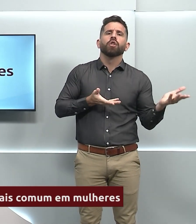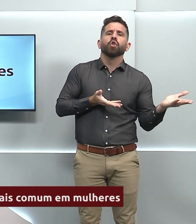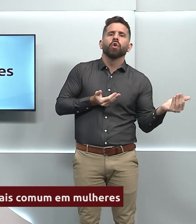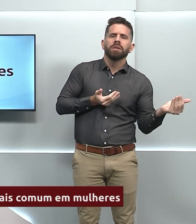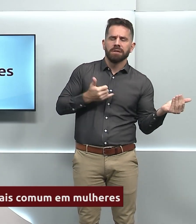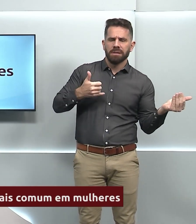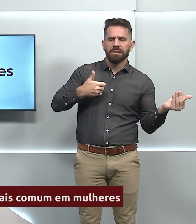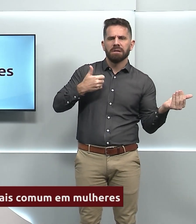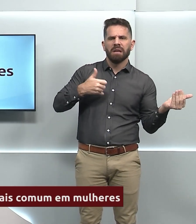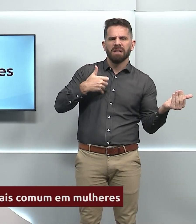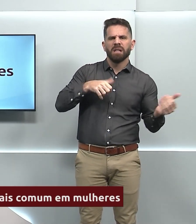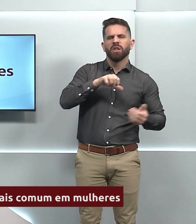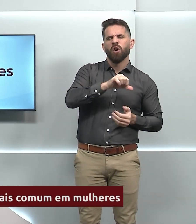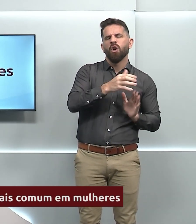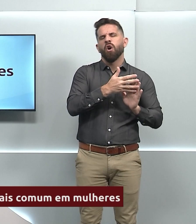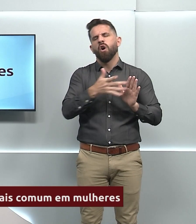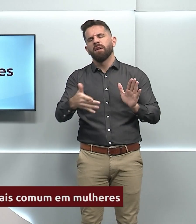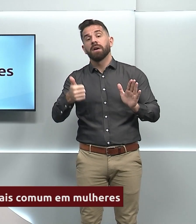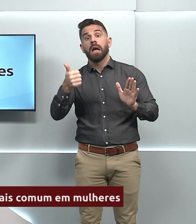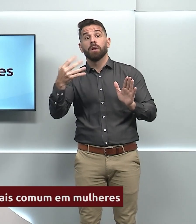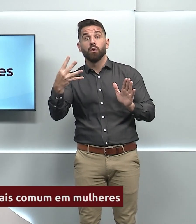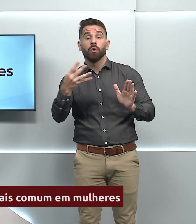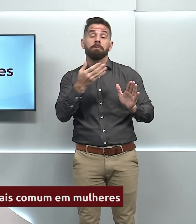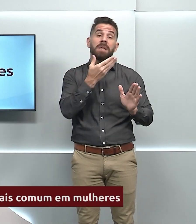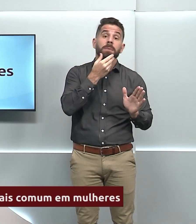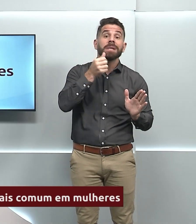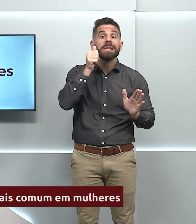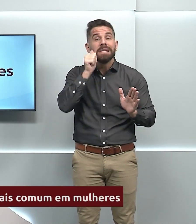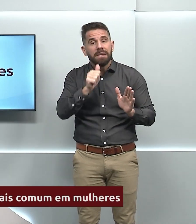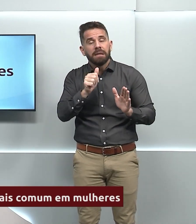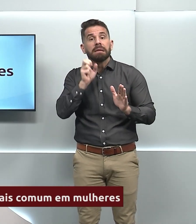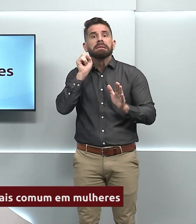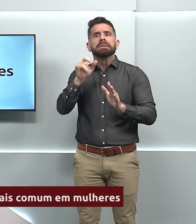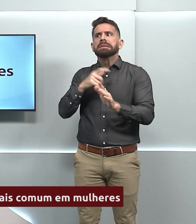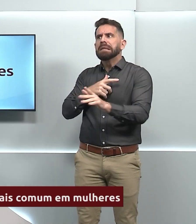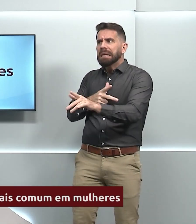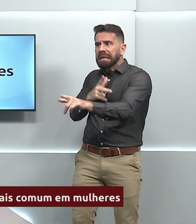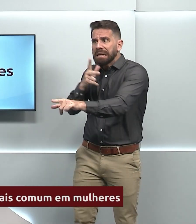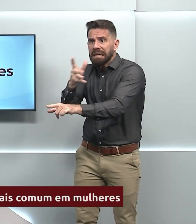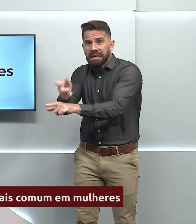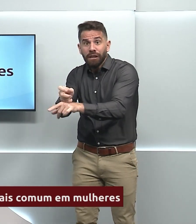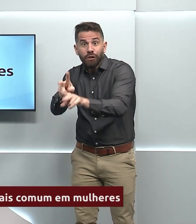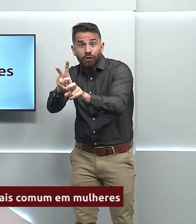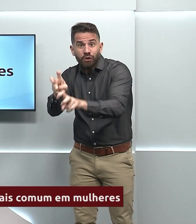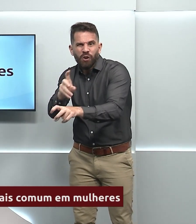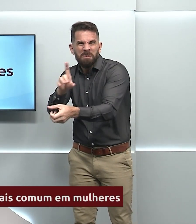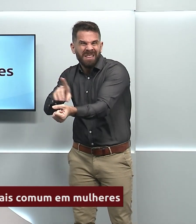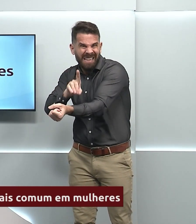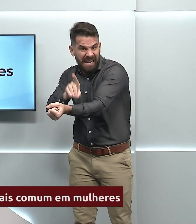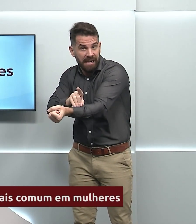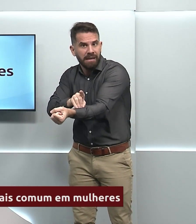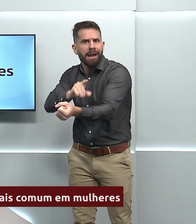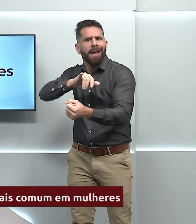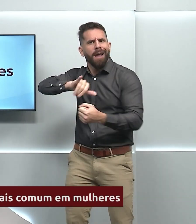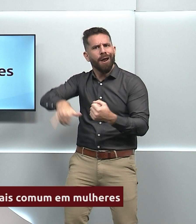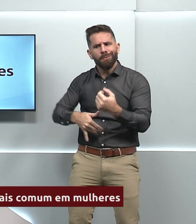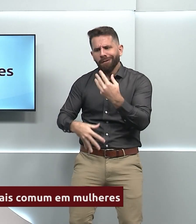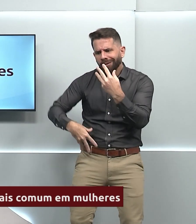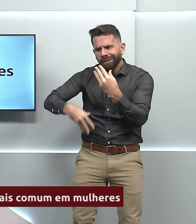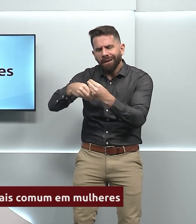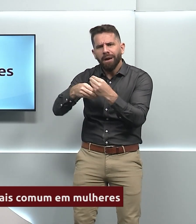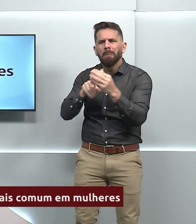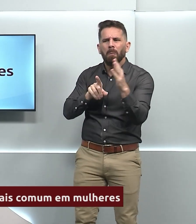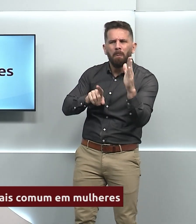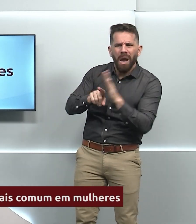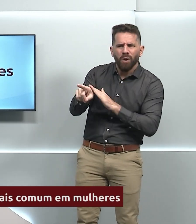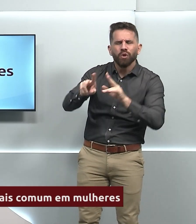se você for levar seu filho para vacinar contra a dengue, né? Já procura saber sobre a vacina do HPV. Mesmo se não tiver que fazer outra vacinação, vacina contra o HPV é muito importante